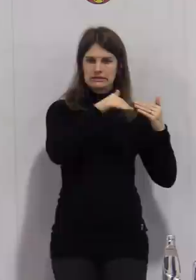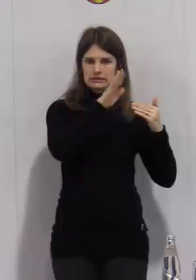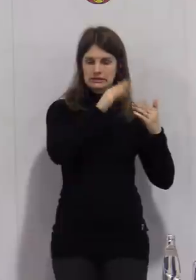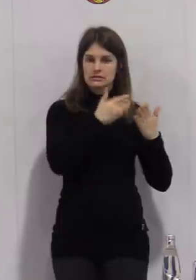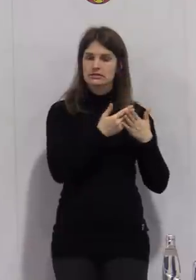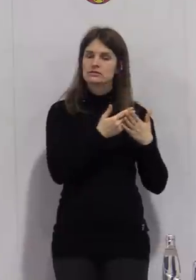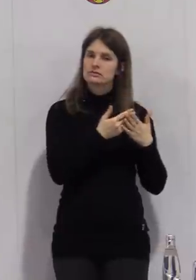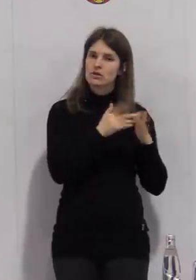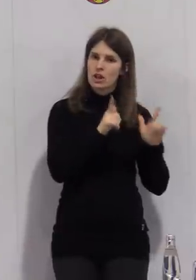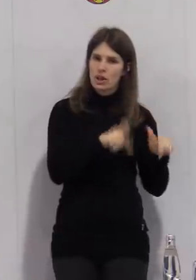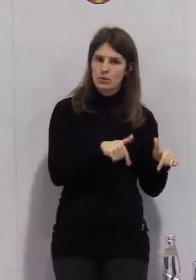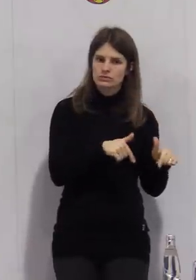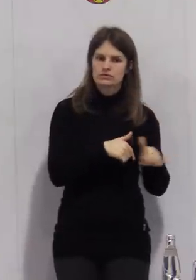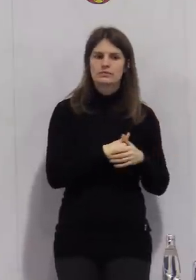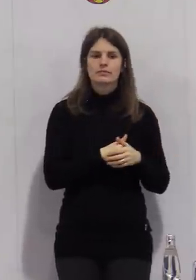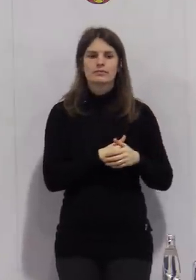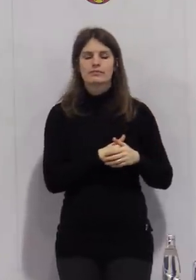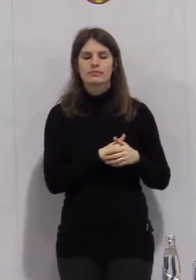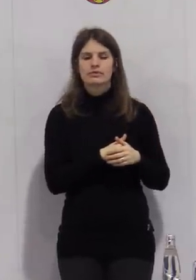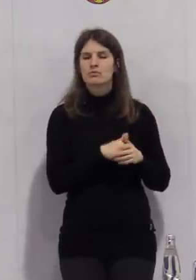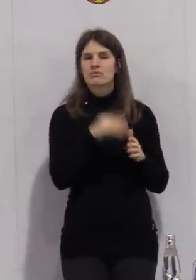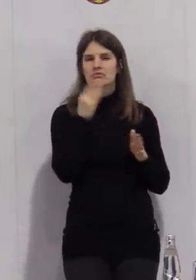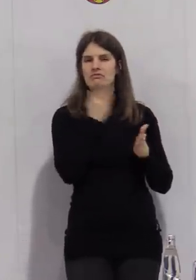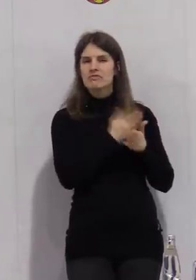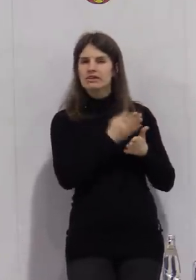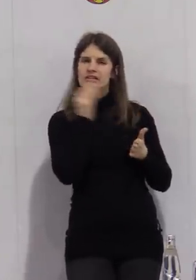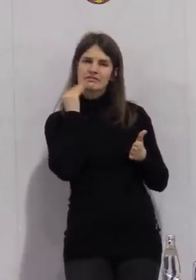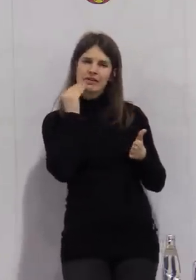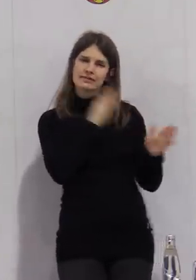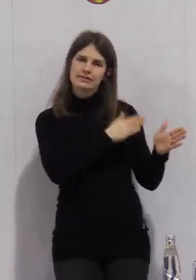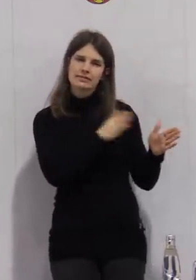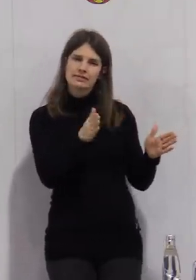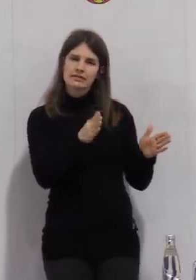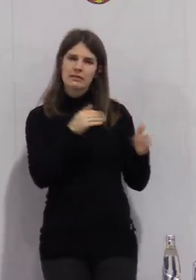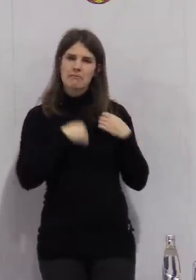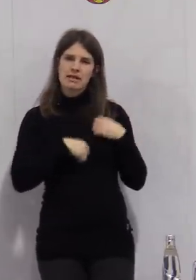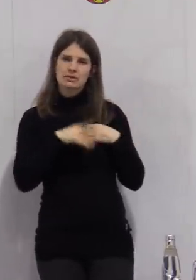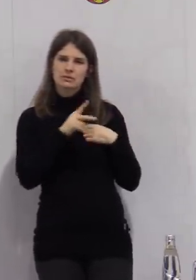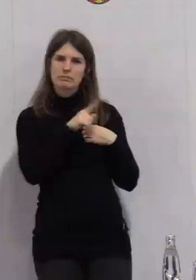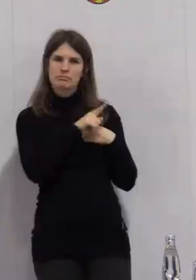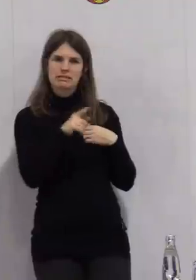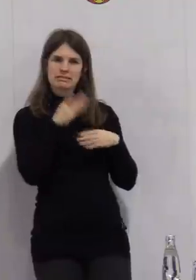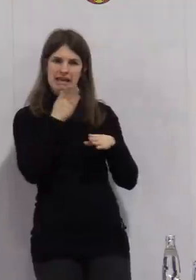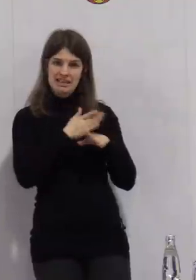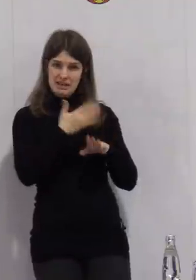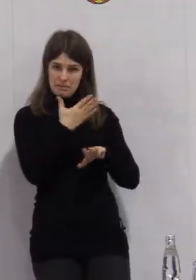Ich mache das sicherlich wohl kalkuliert. Wann wird man da die Karte zu einem Nauberflug verküllen? Bis Ende März?